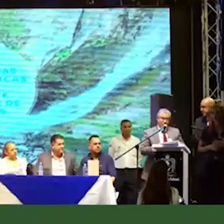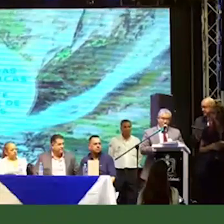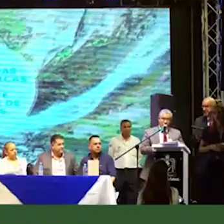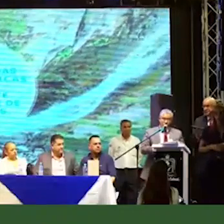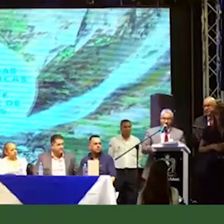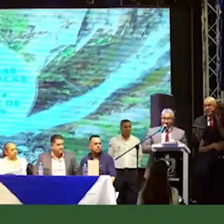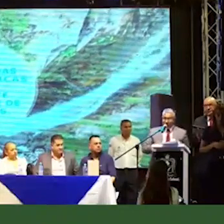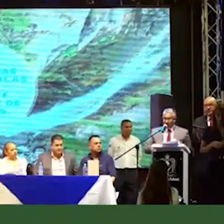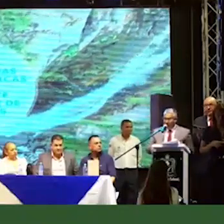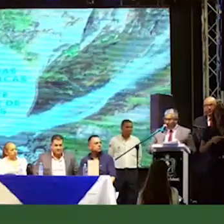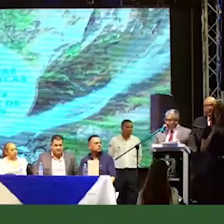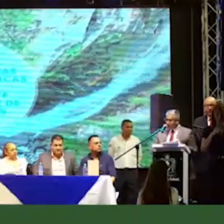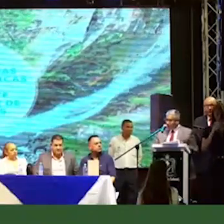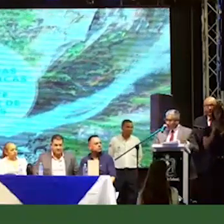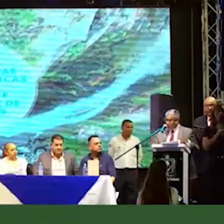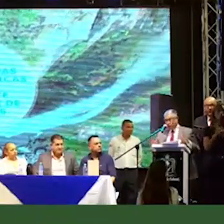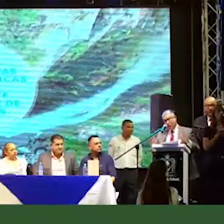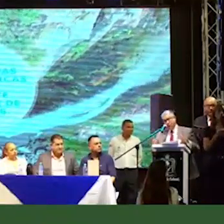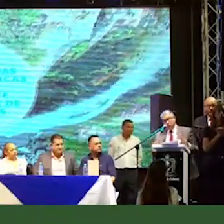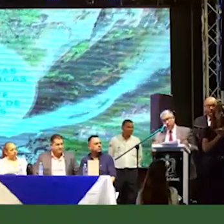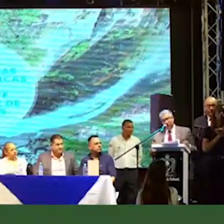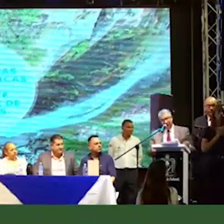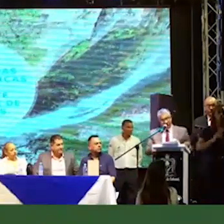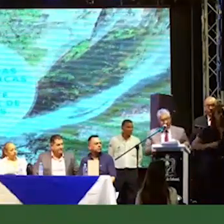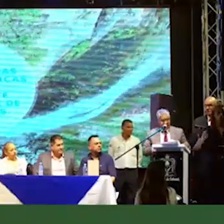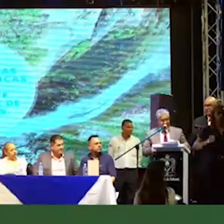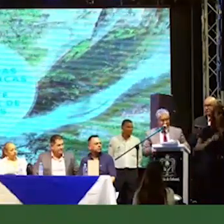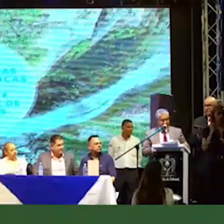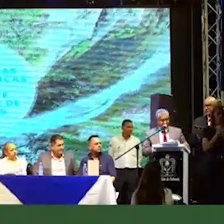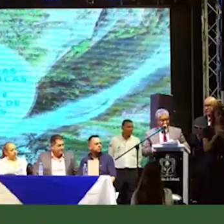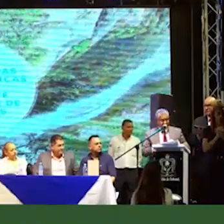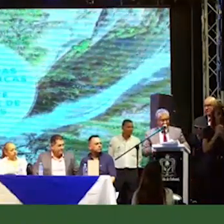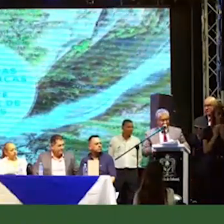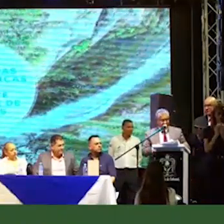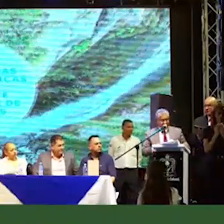dentro de junta directiva, con toda la junta directiva,